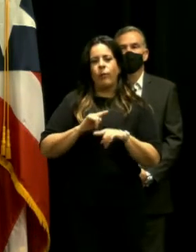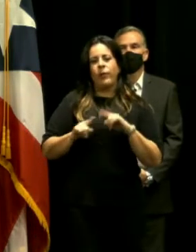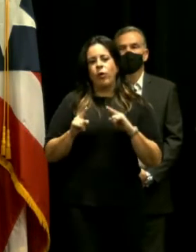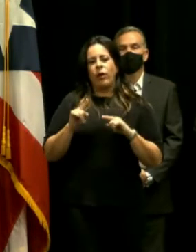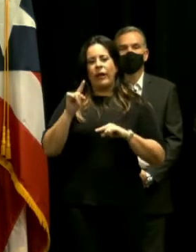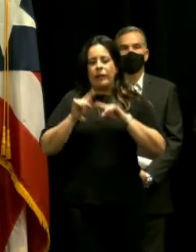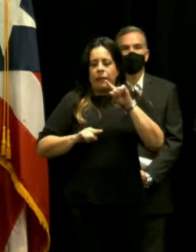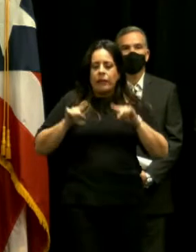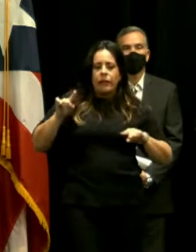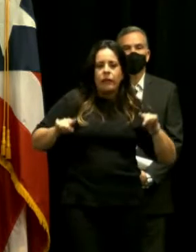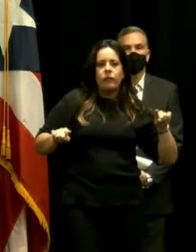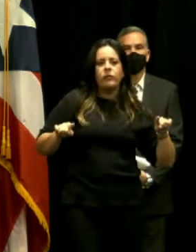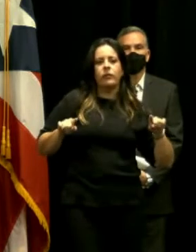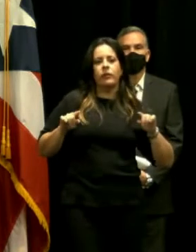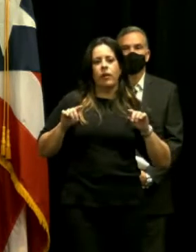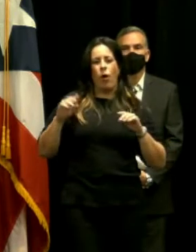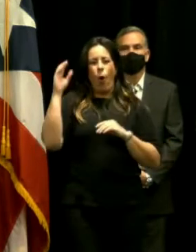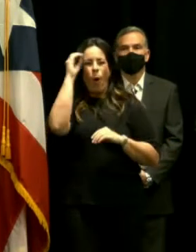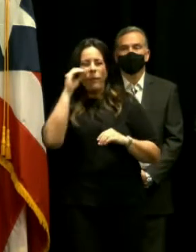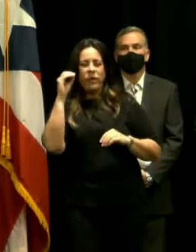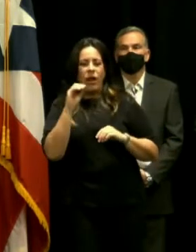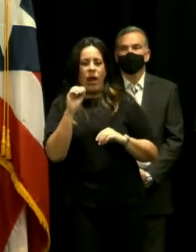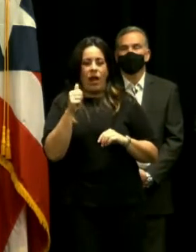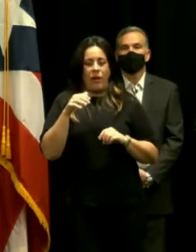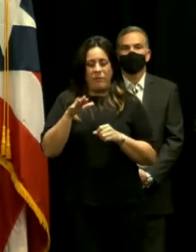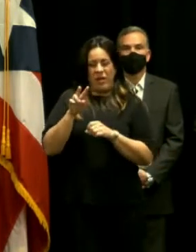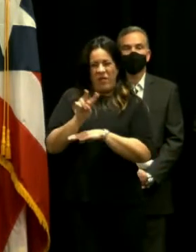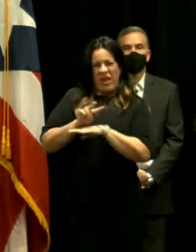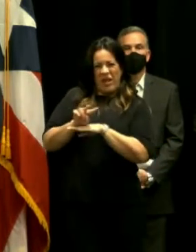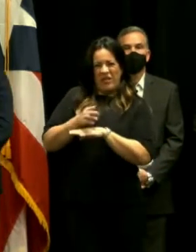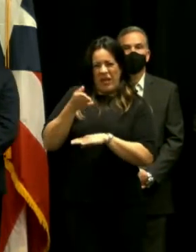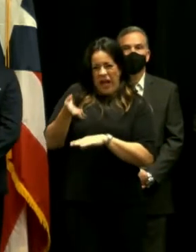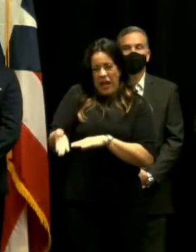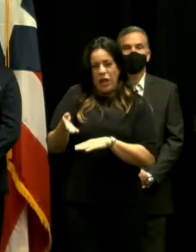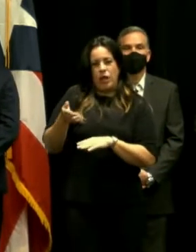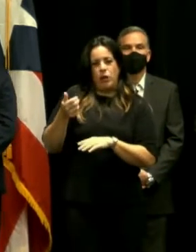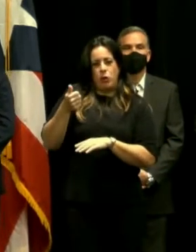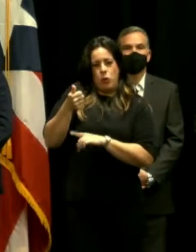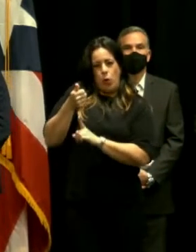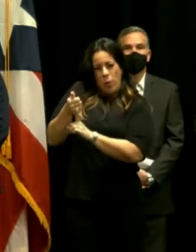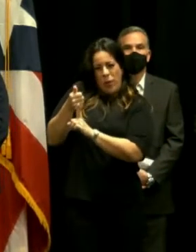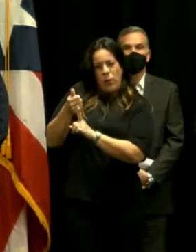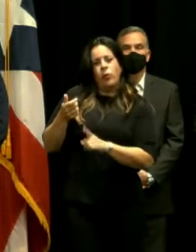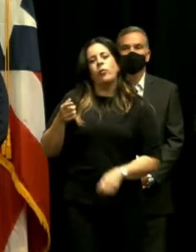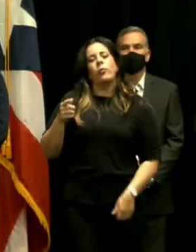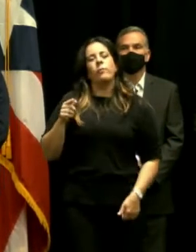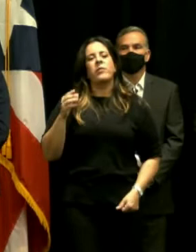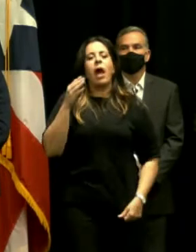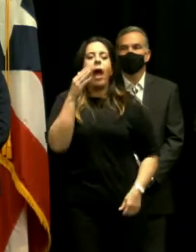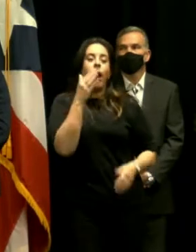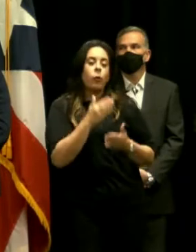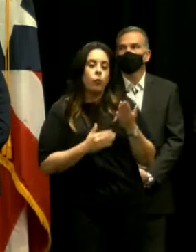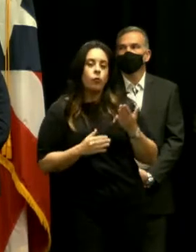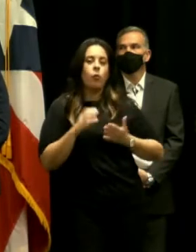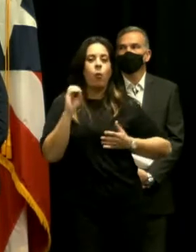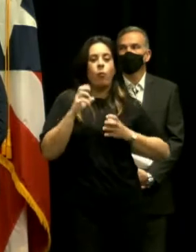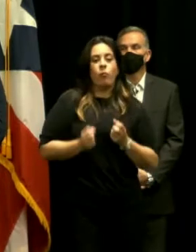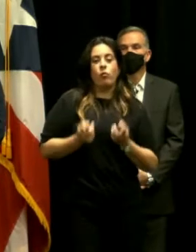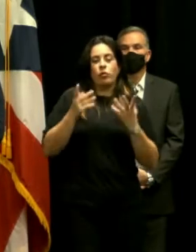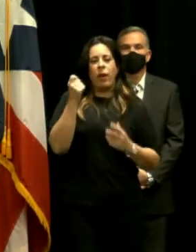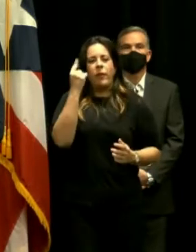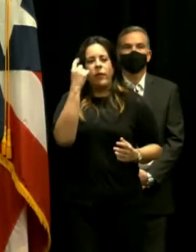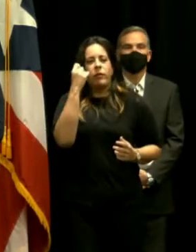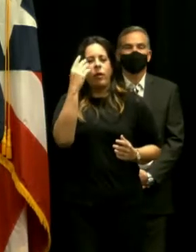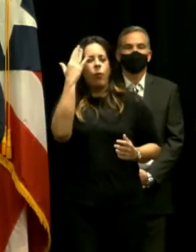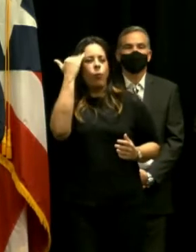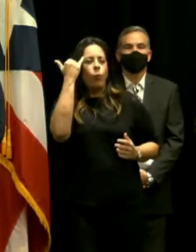diversidad de opiniones en la misma comunidad viequense y el alcalde lo puede confirmar habían algunos si no muchos que entendían